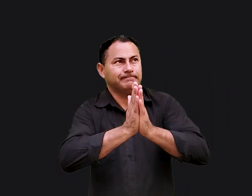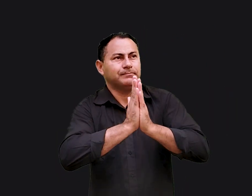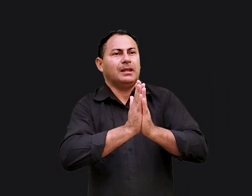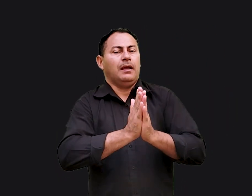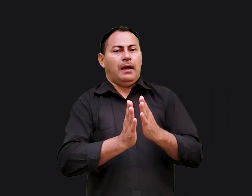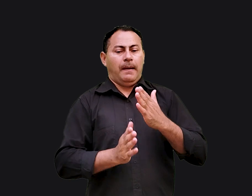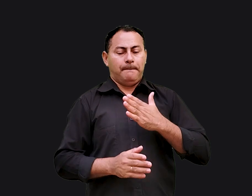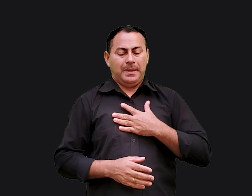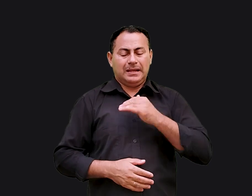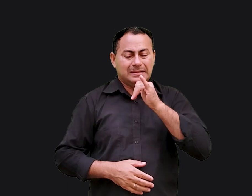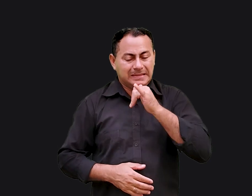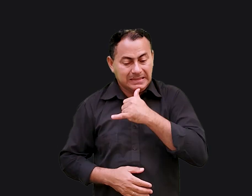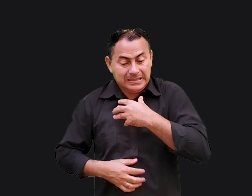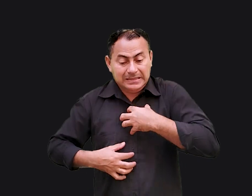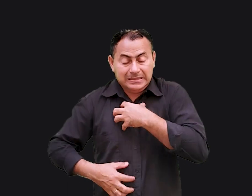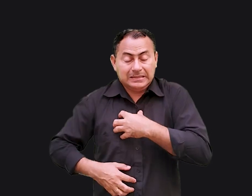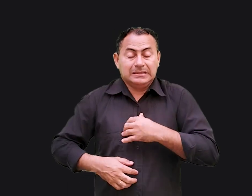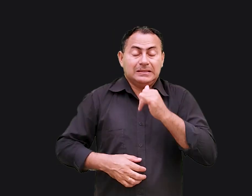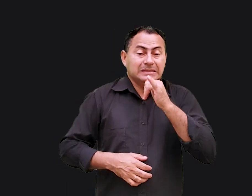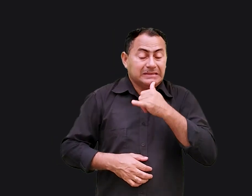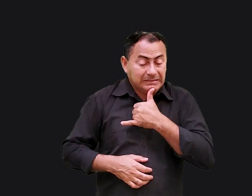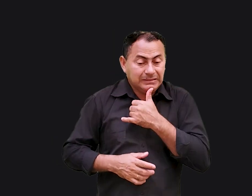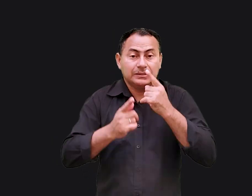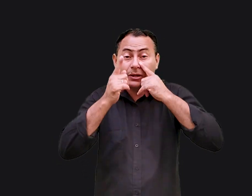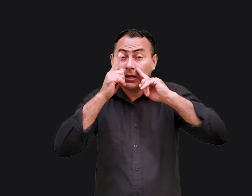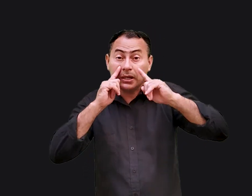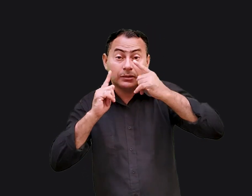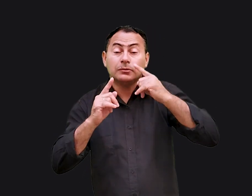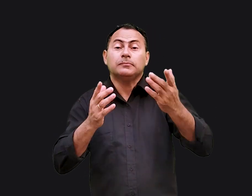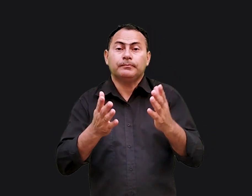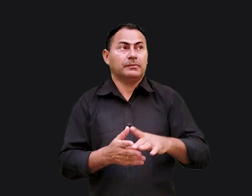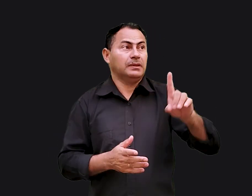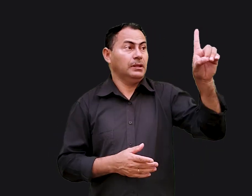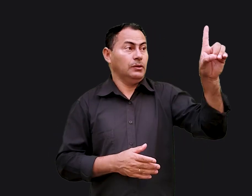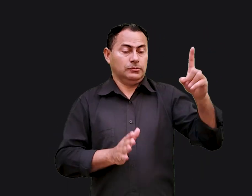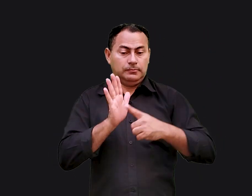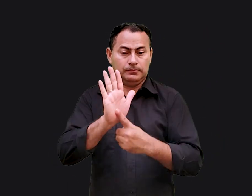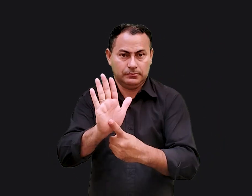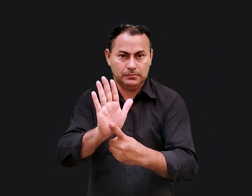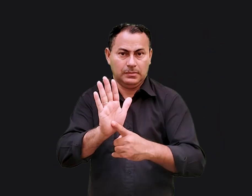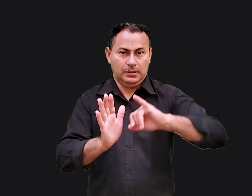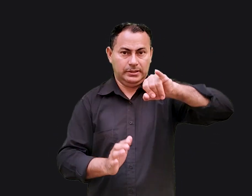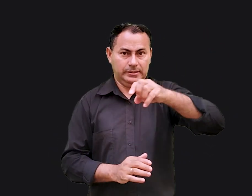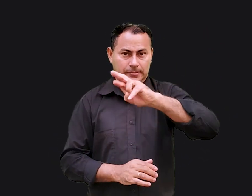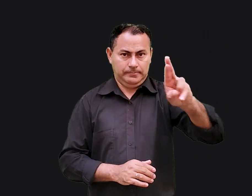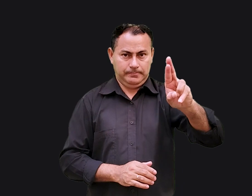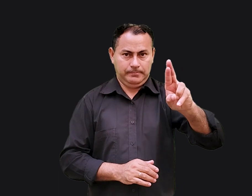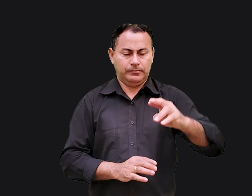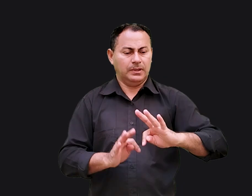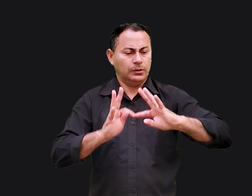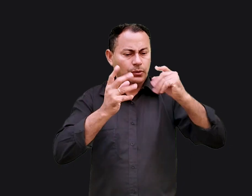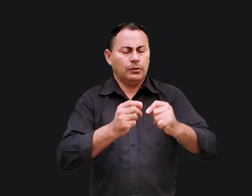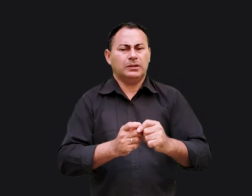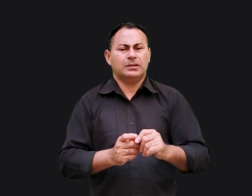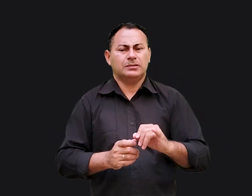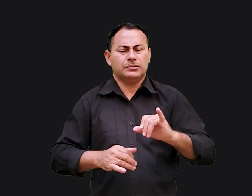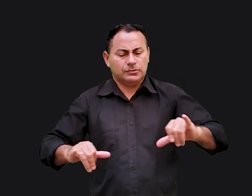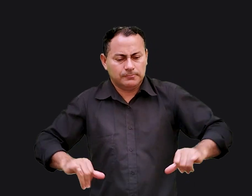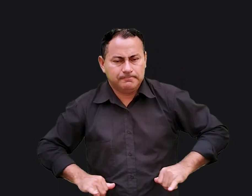clamava Ah, minha angústia! Minha angústia! Deus revelou a Jeremias a aproximação de toda essa